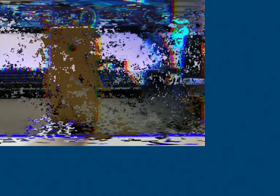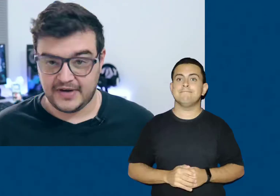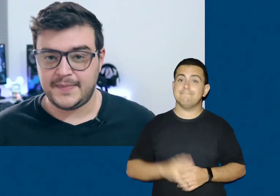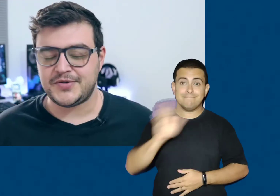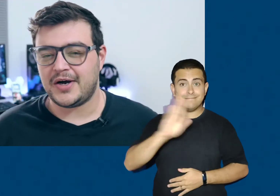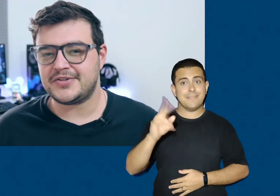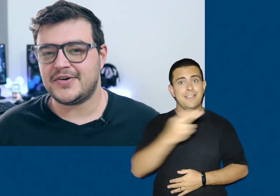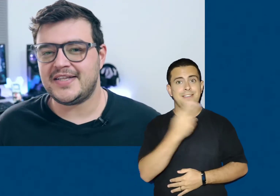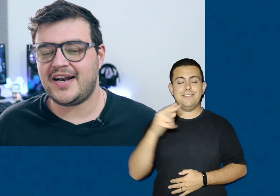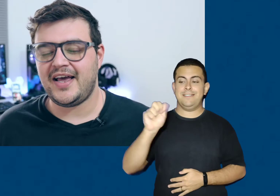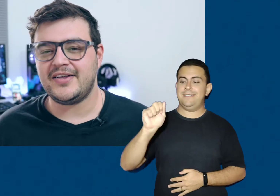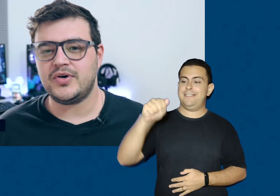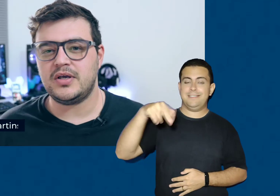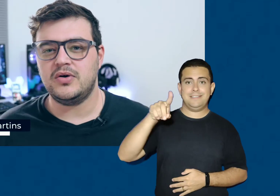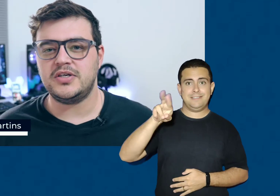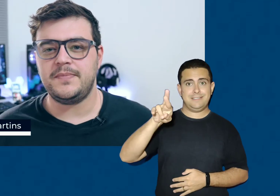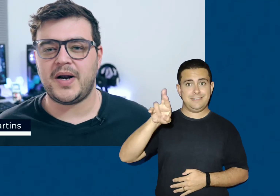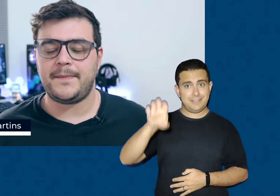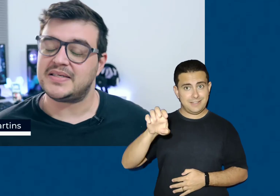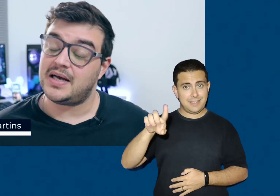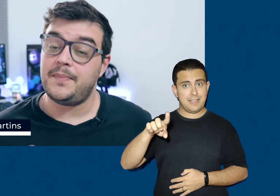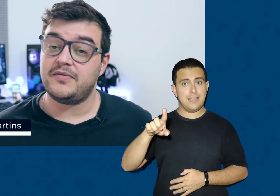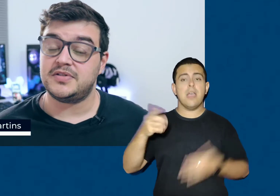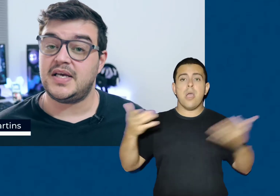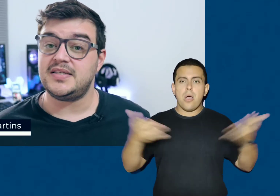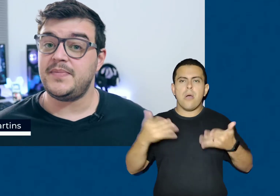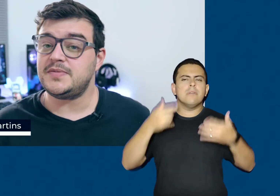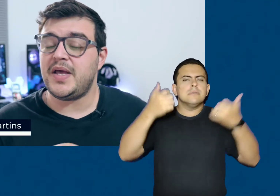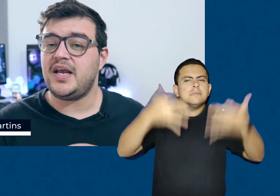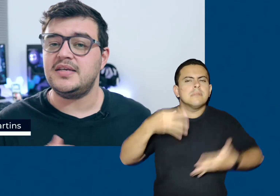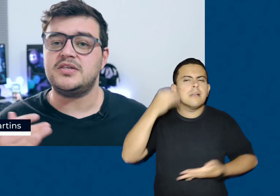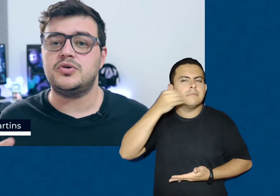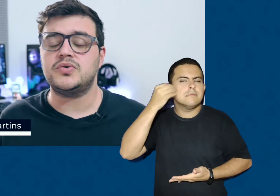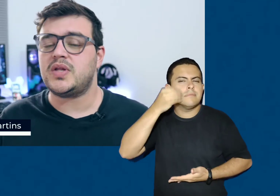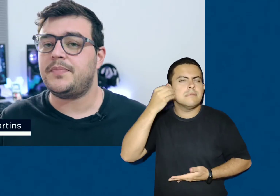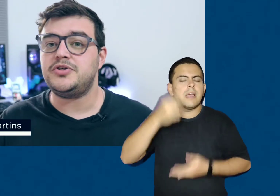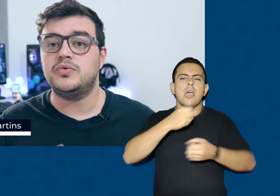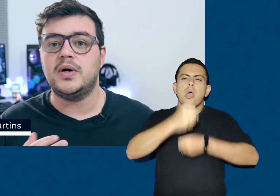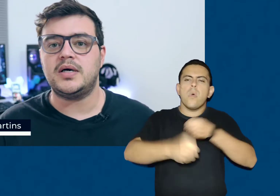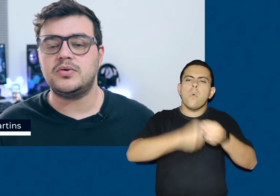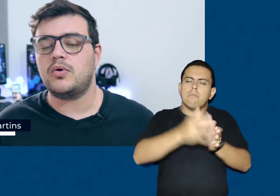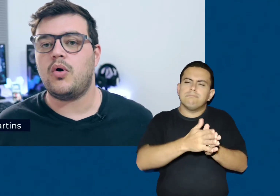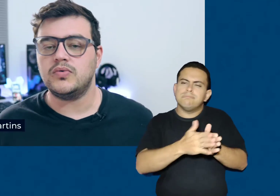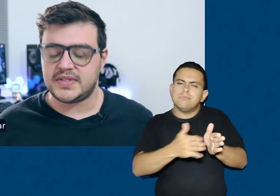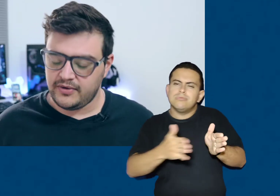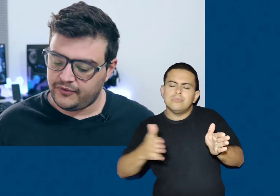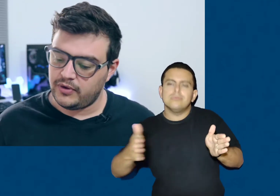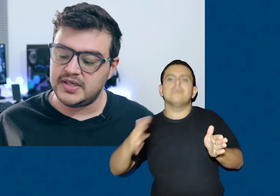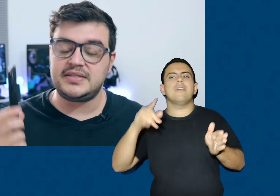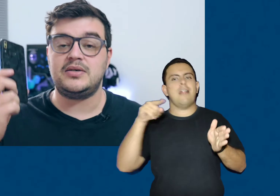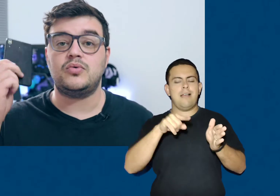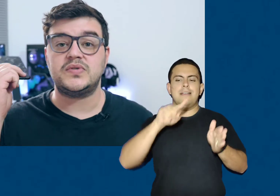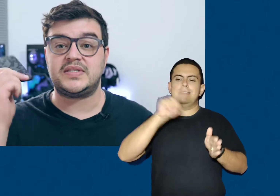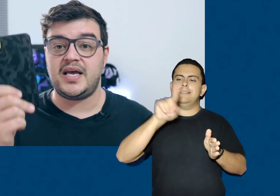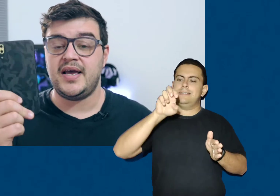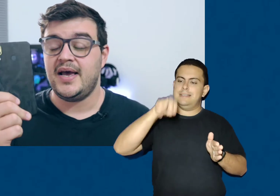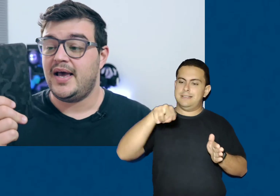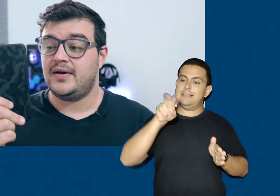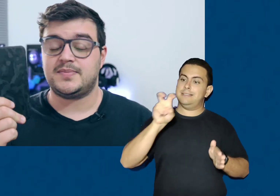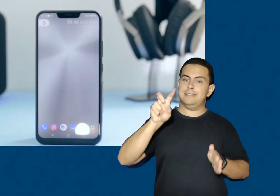Fala pessoal, sou o André e estou aqui hoje para passar para vocês a minha experiência, experiência de uso depois de um ano com o Zenfone 5Z. É um